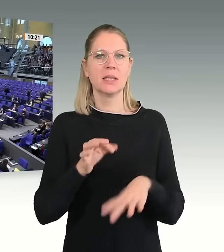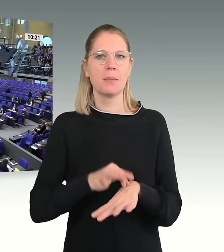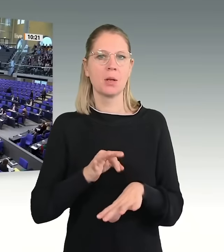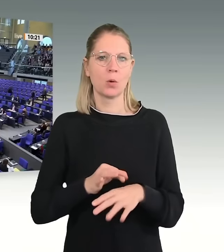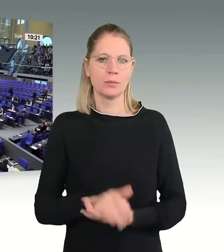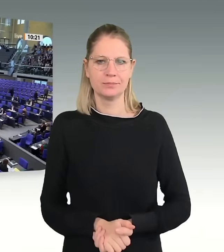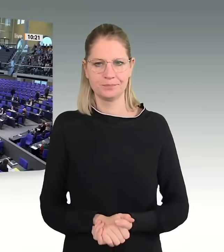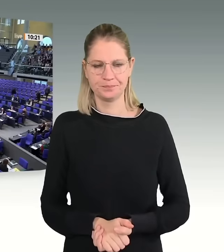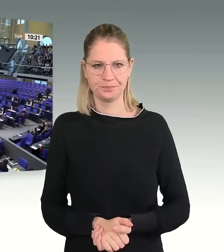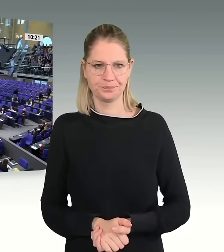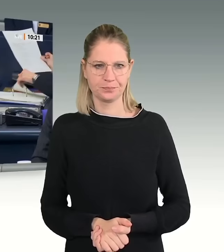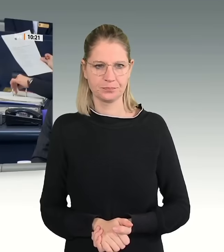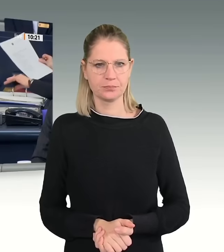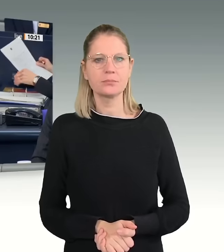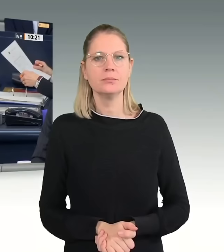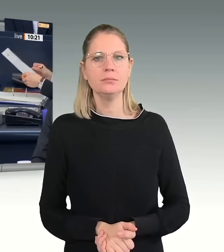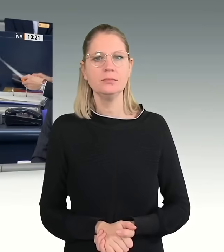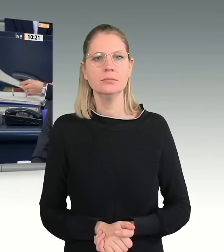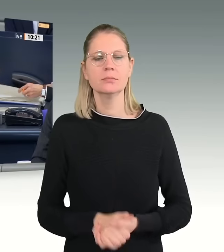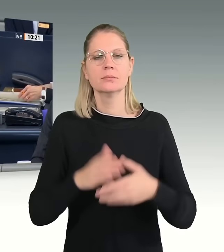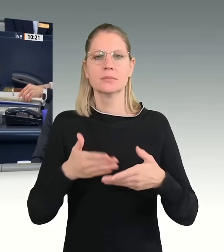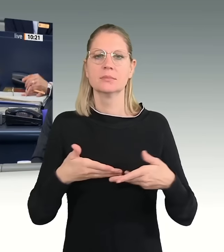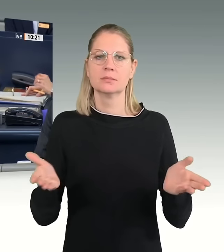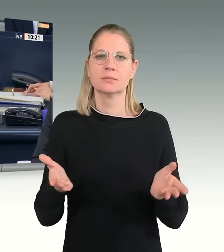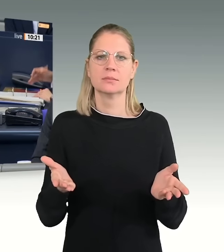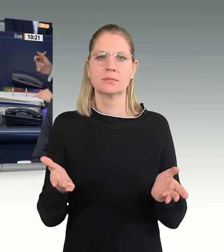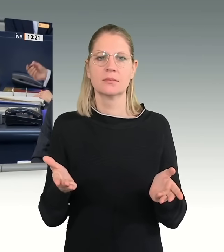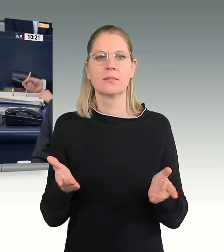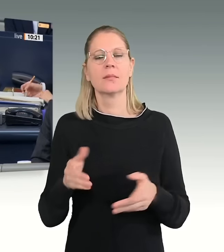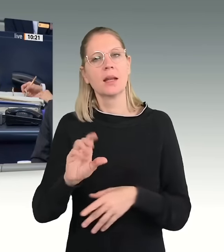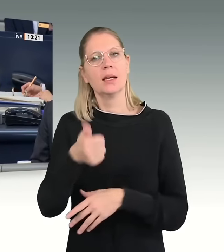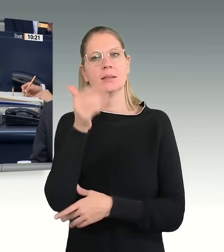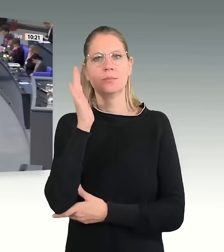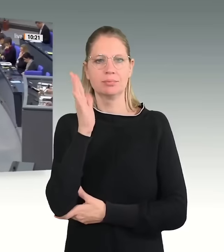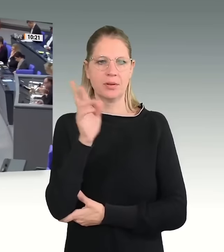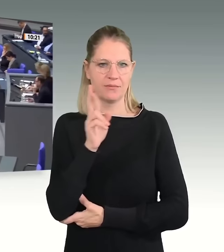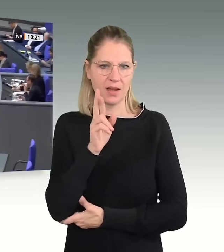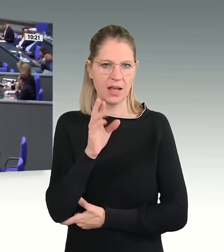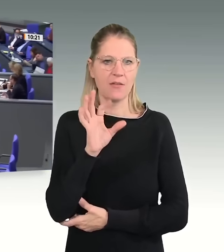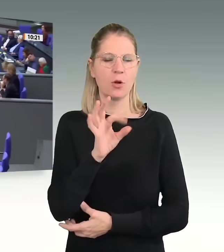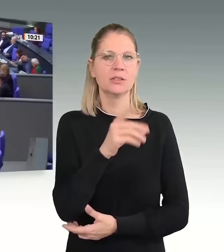Ich eröffne die Aussprache. Zuerst hat das Wort für die CDU-CSU-Fraktion Stefan Stracke.